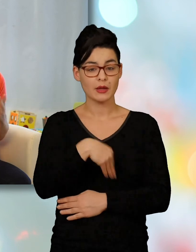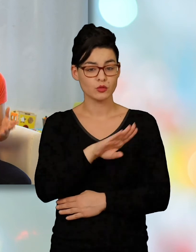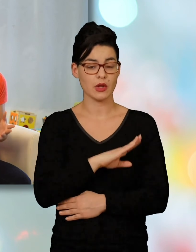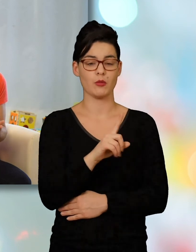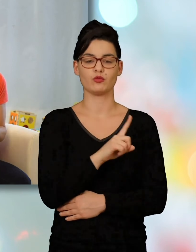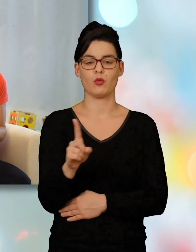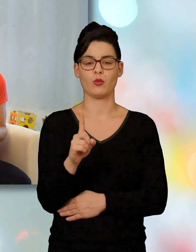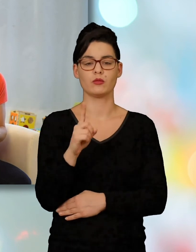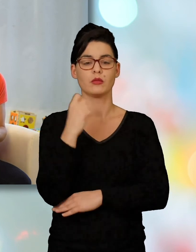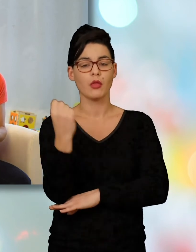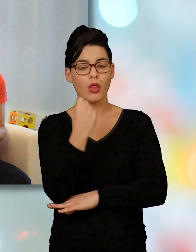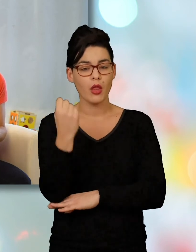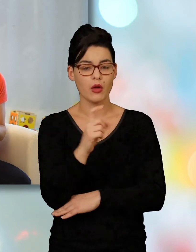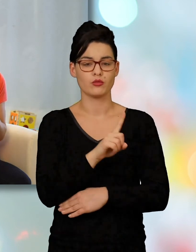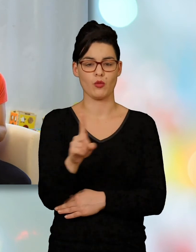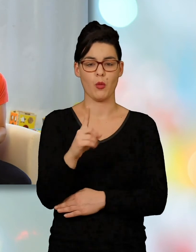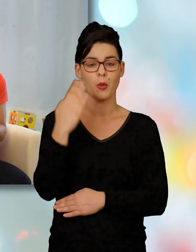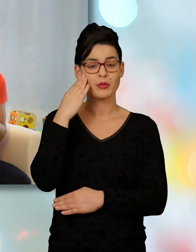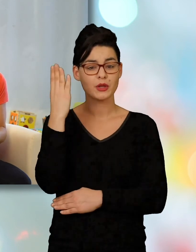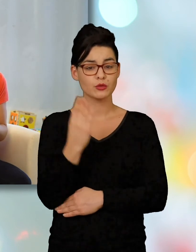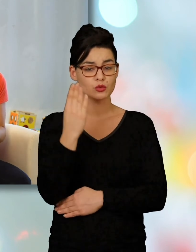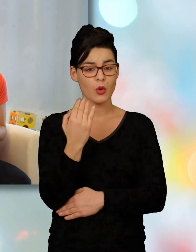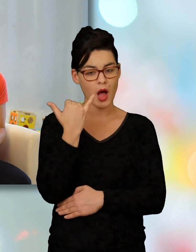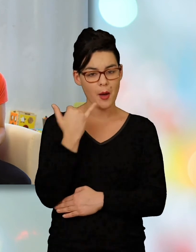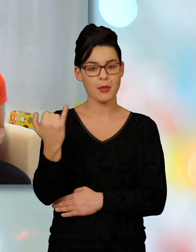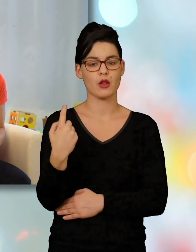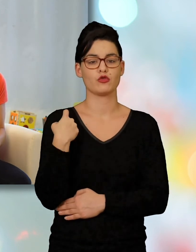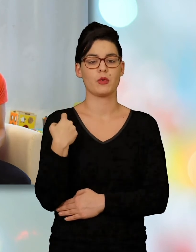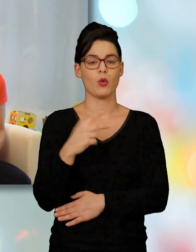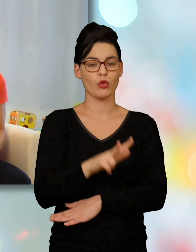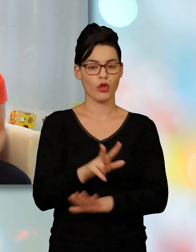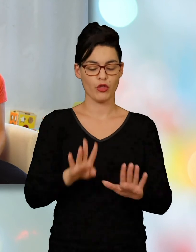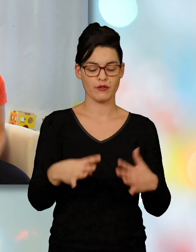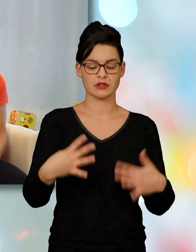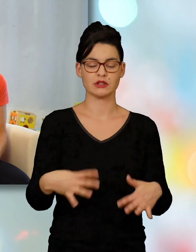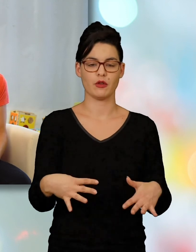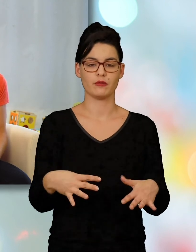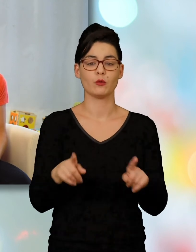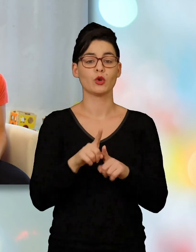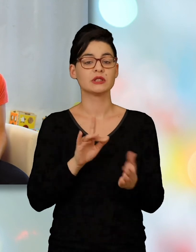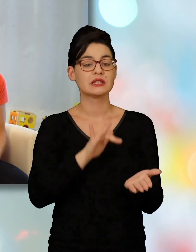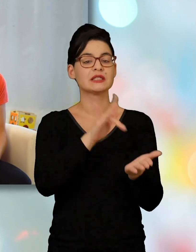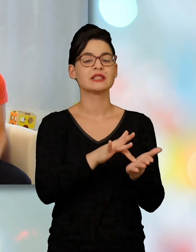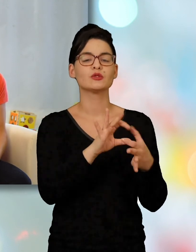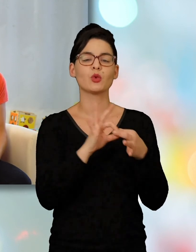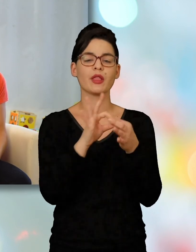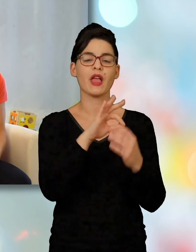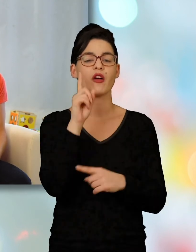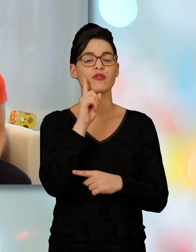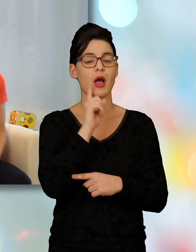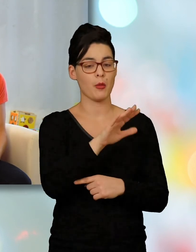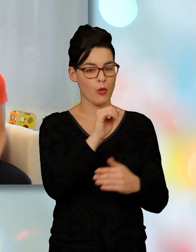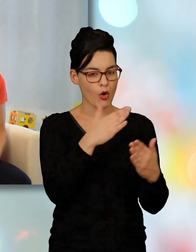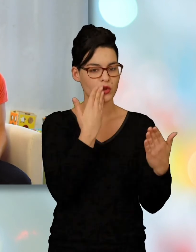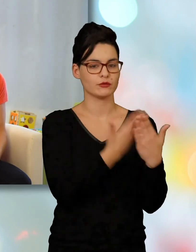Rien ne justifie la violence. Vous n'êtes pas responsable de cette situation. Ne restez pas seul. Pour